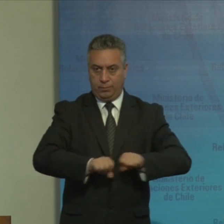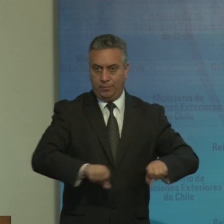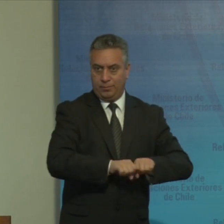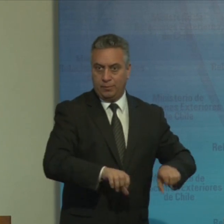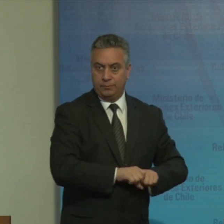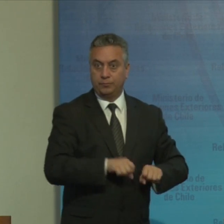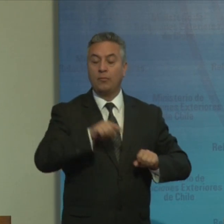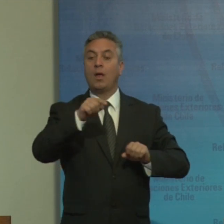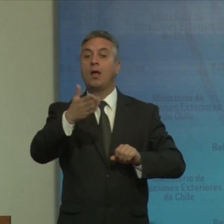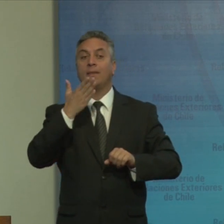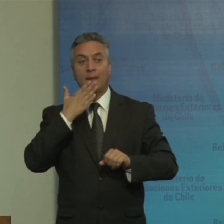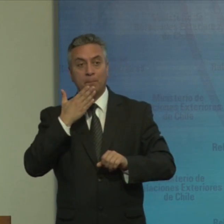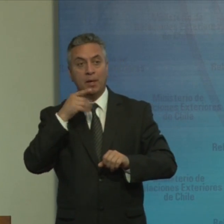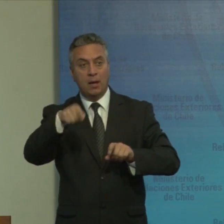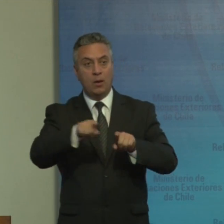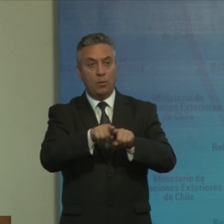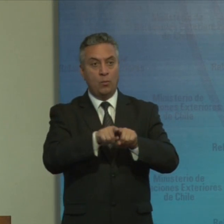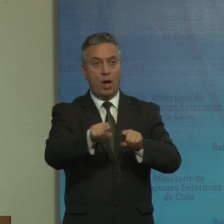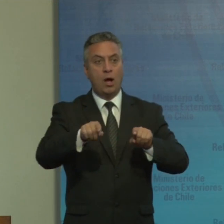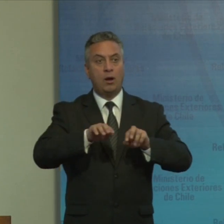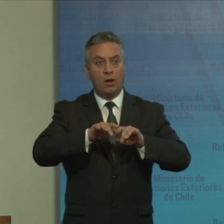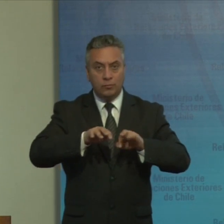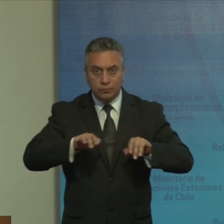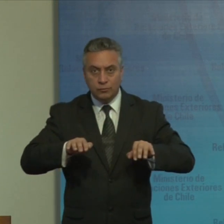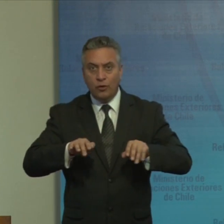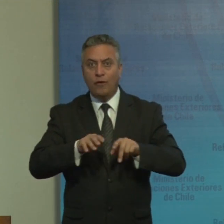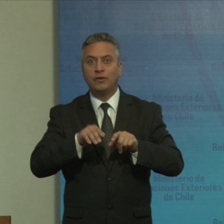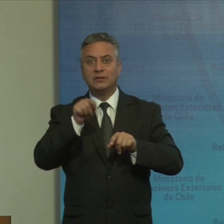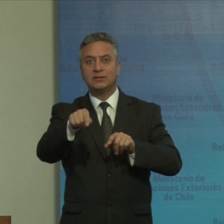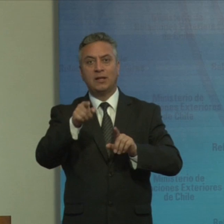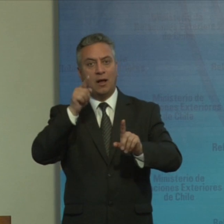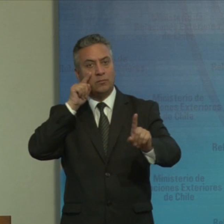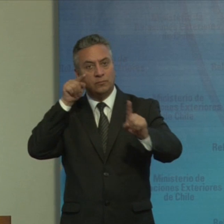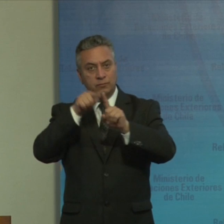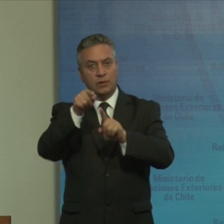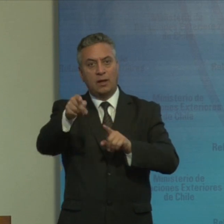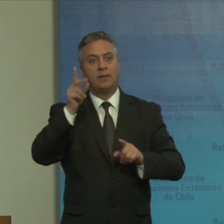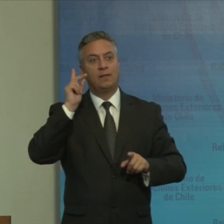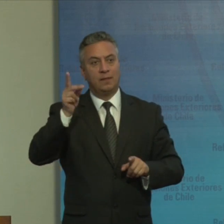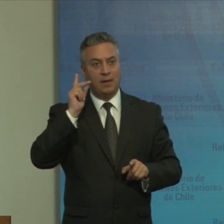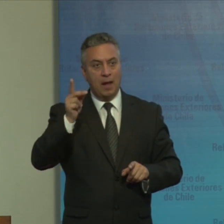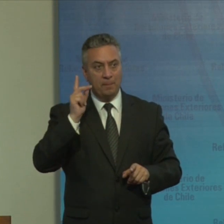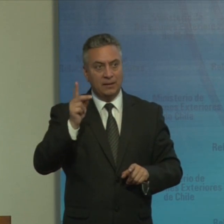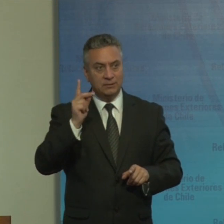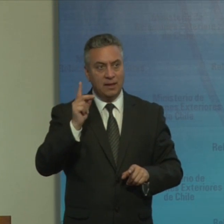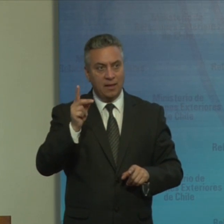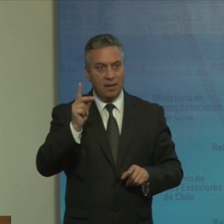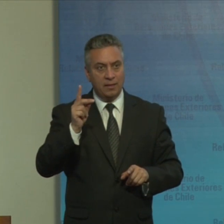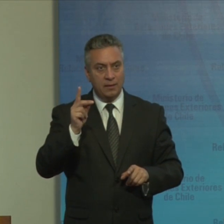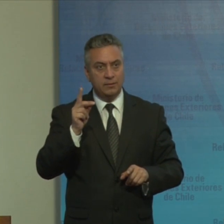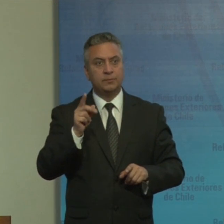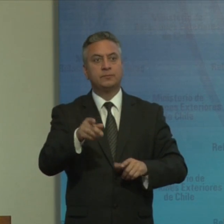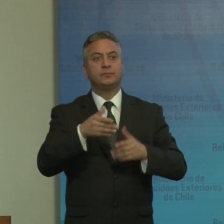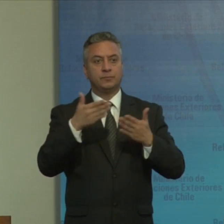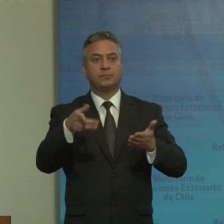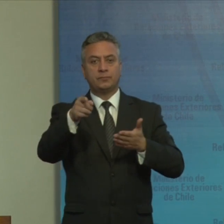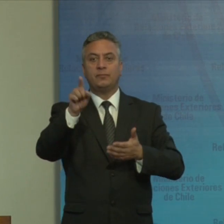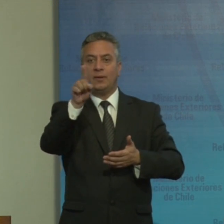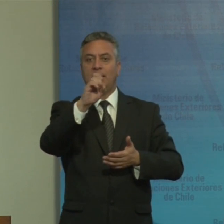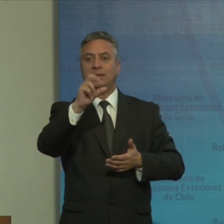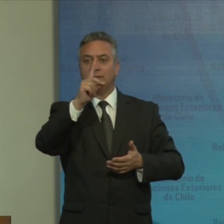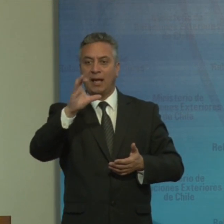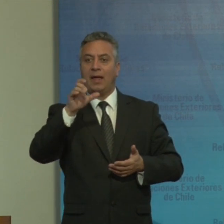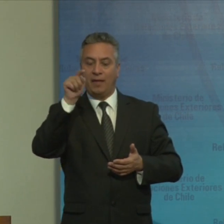análisis como oficina desde también el punto focal de discapacidad nuestro en la sede